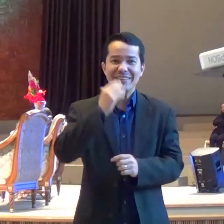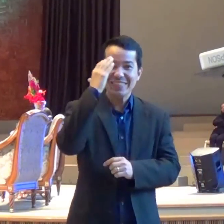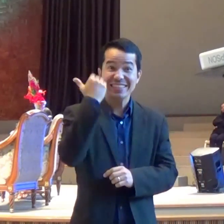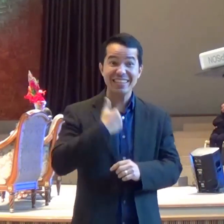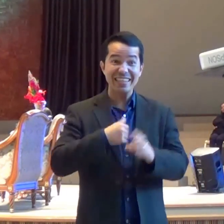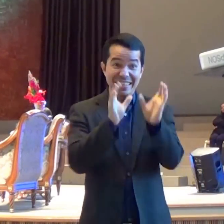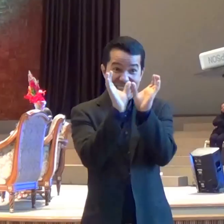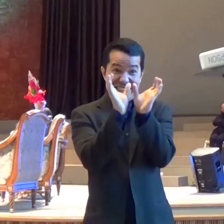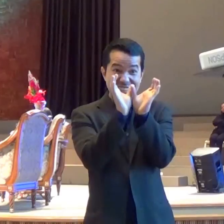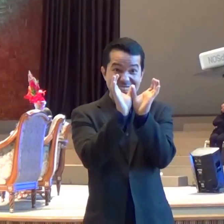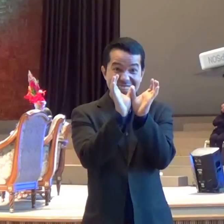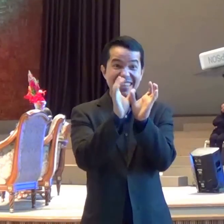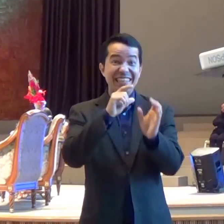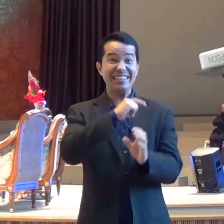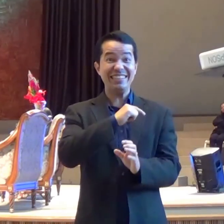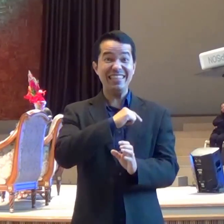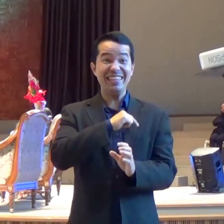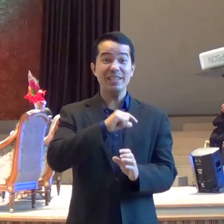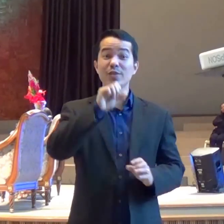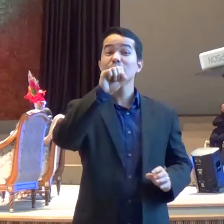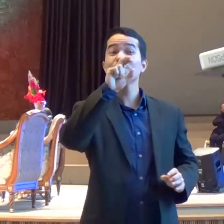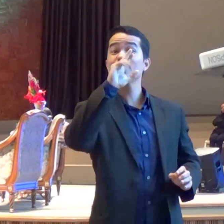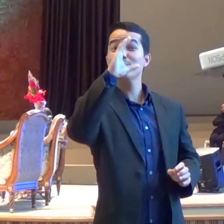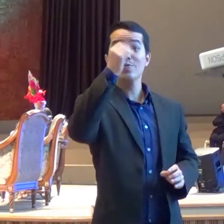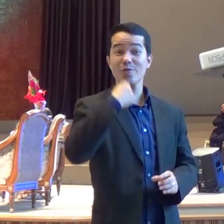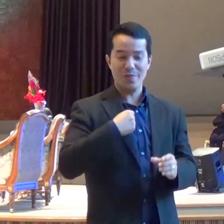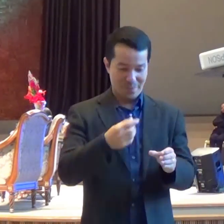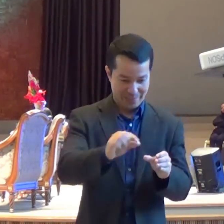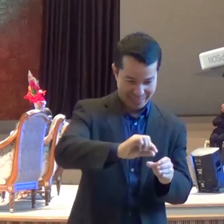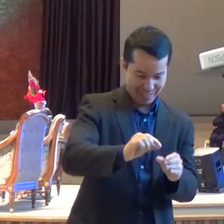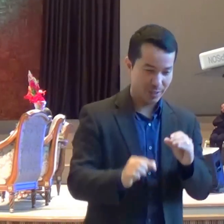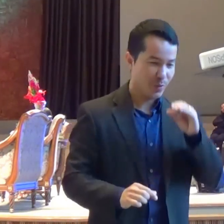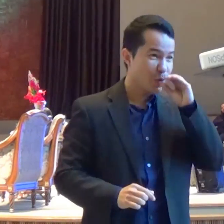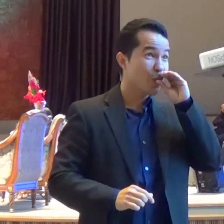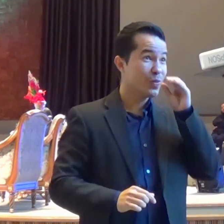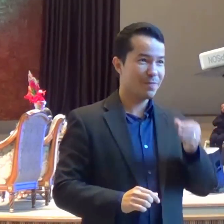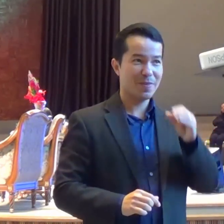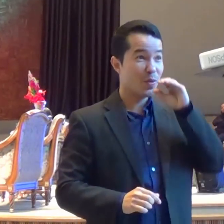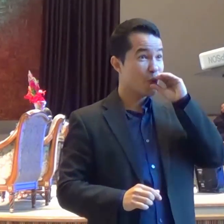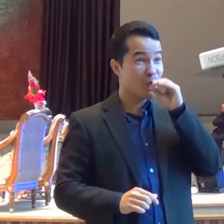uva Num cálicizinho pequenininho Essa era a minha única motivação